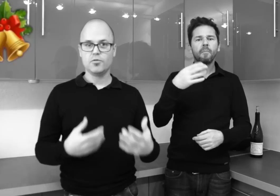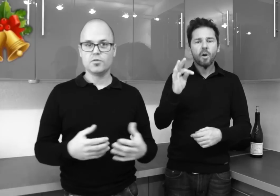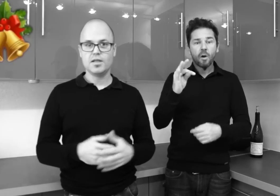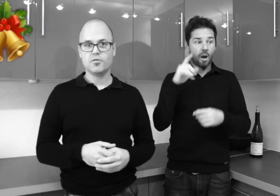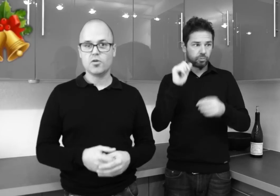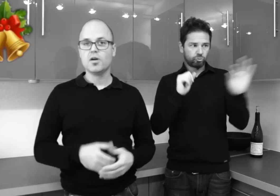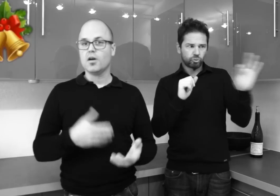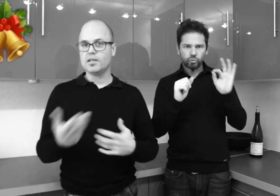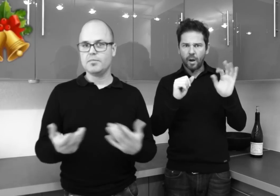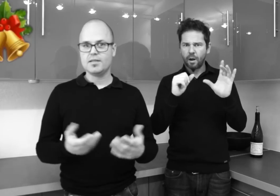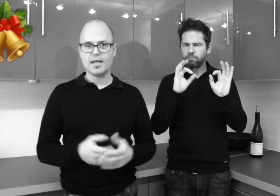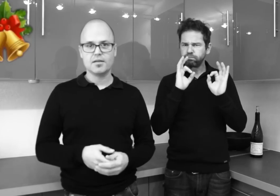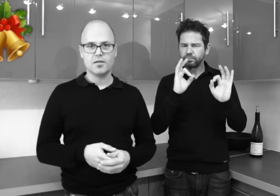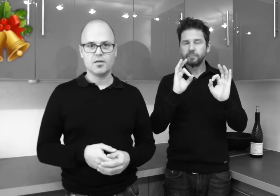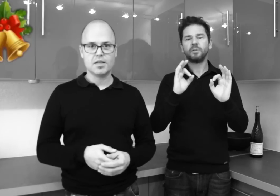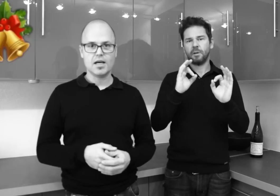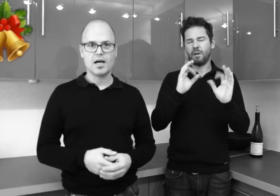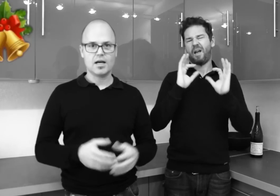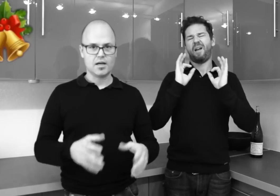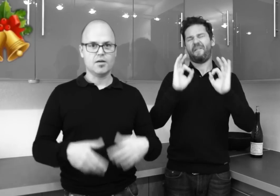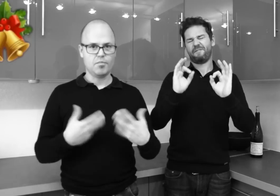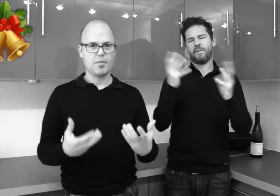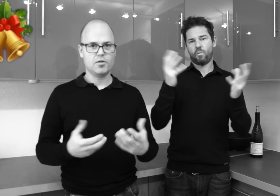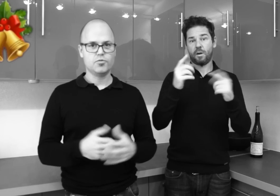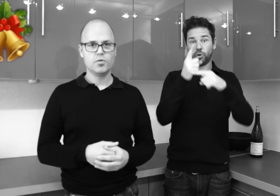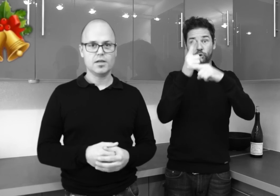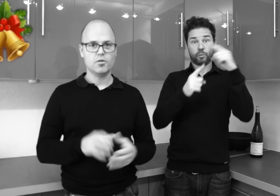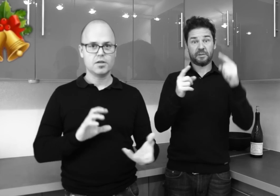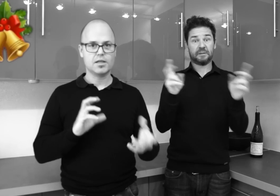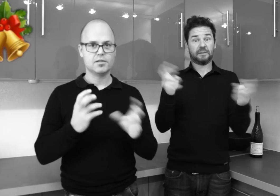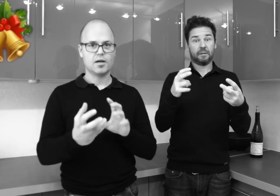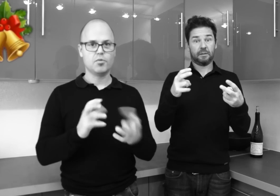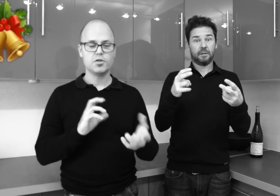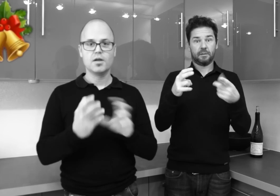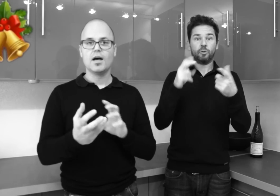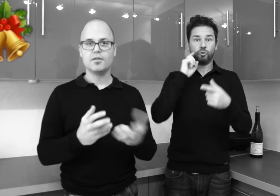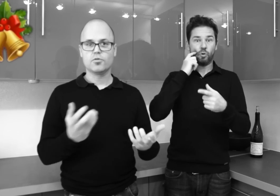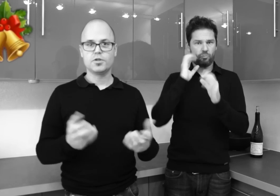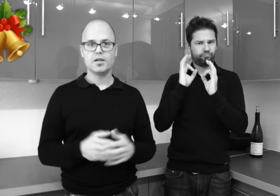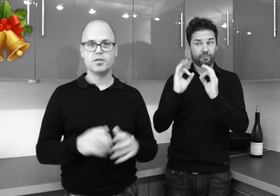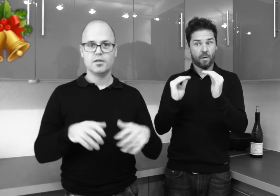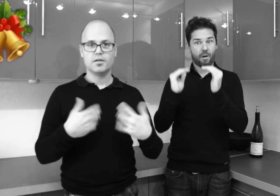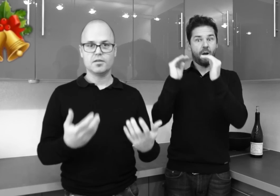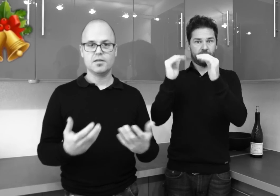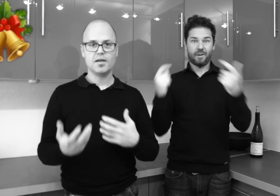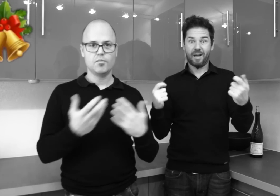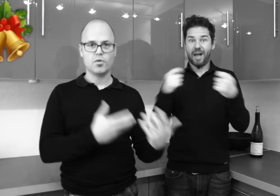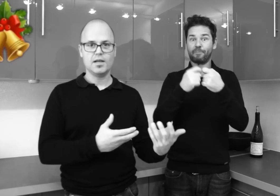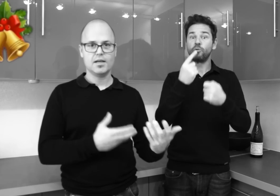dosé, donc un demi-sec, qui a pas mal de sucre et donc qui se rapproche à ce qu'on cherche dans ces vins pour aller